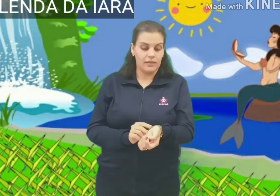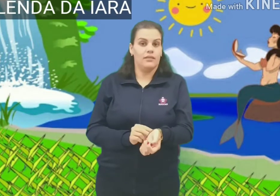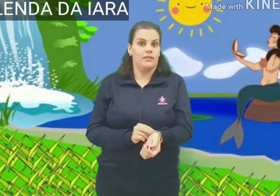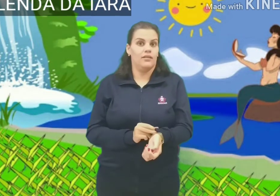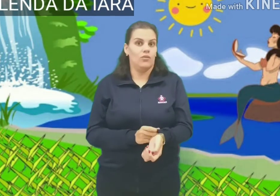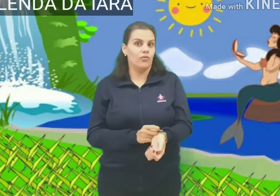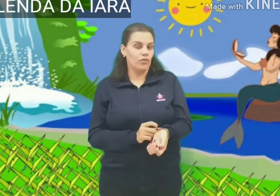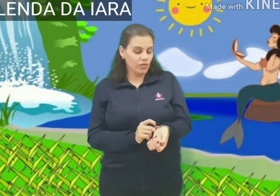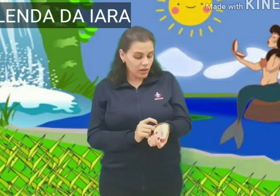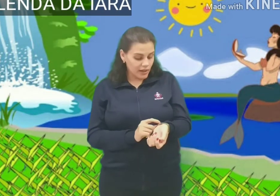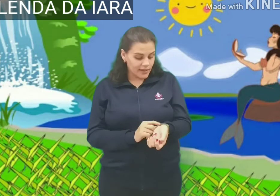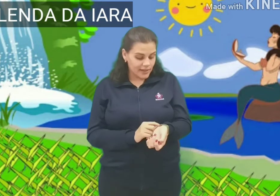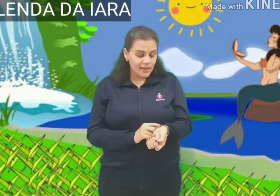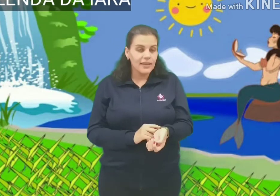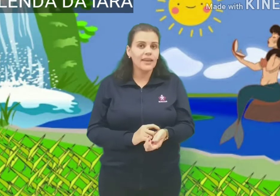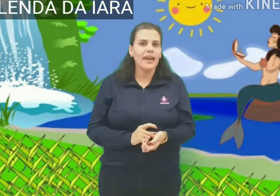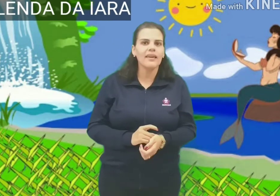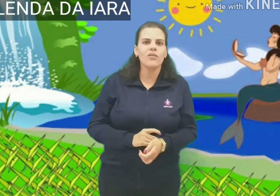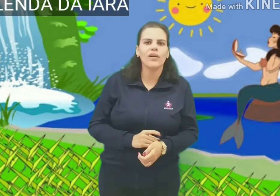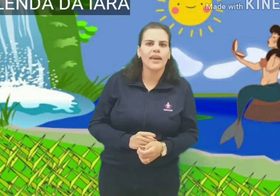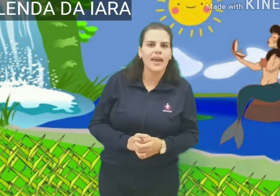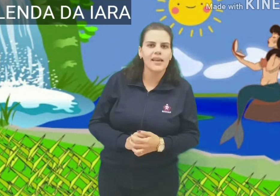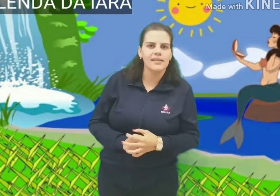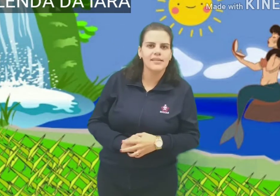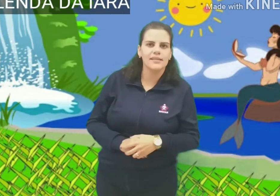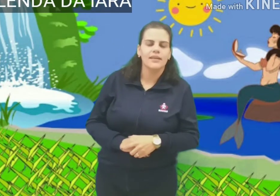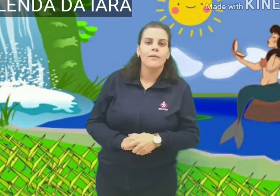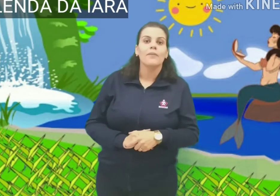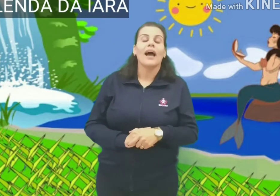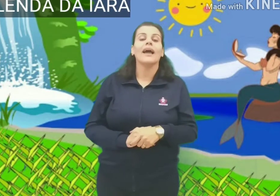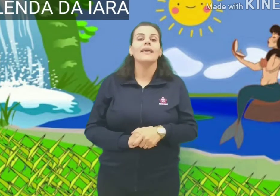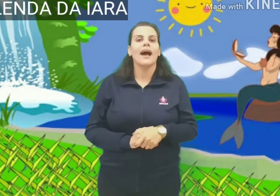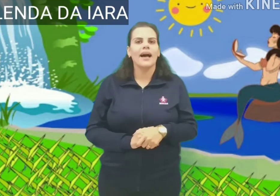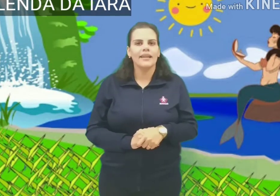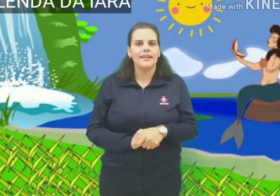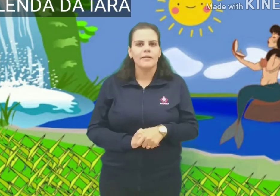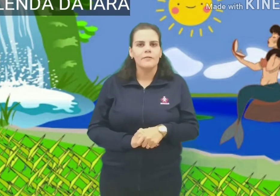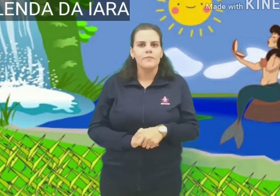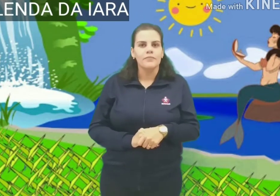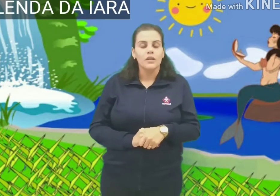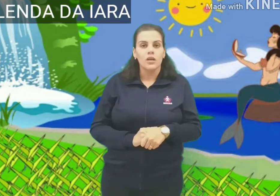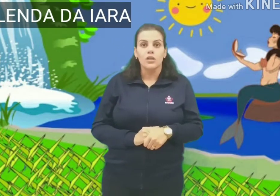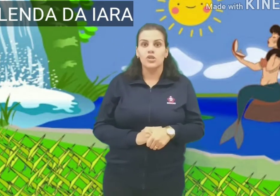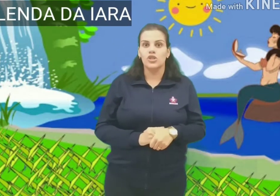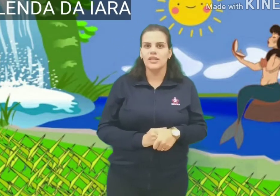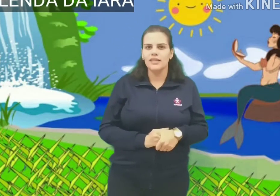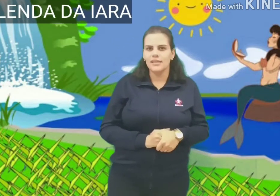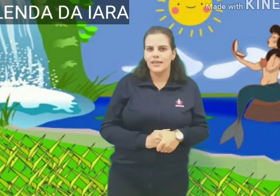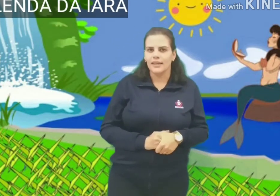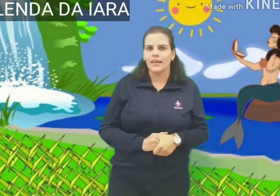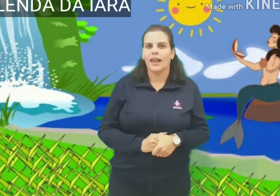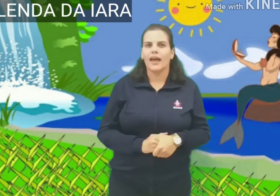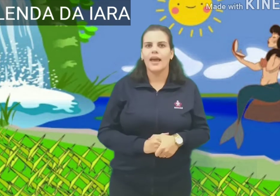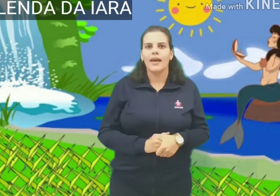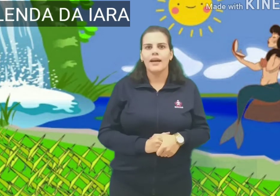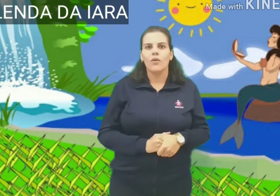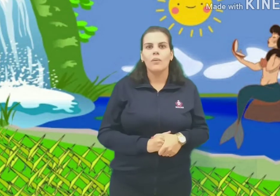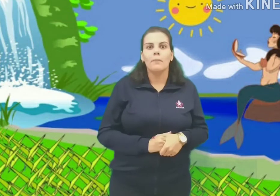o folclore. Quem conhece a Yara? Dizem que ela era uma